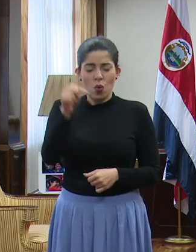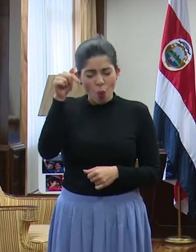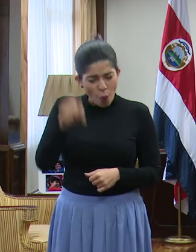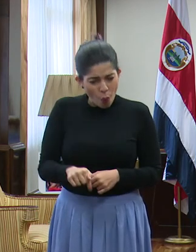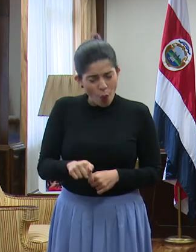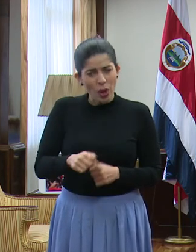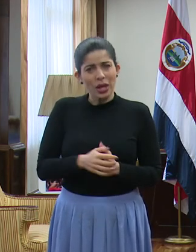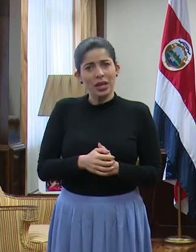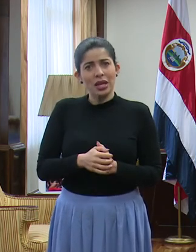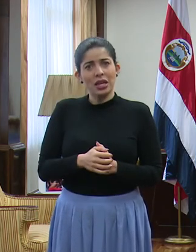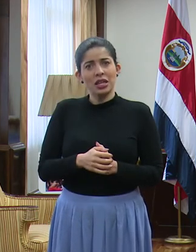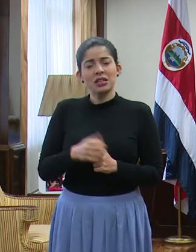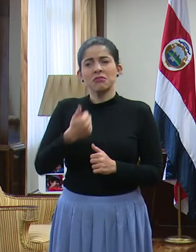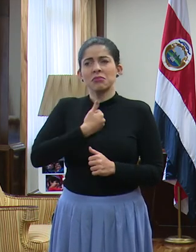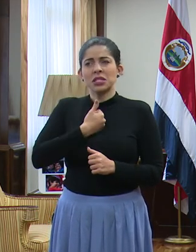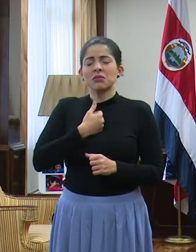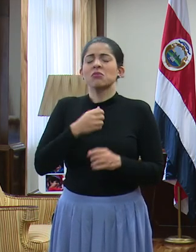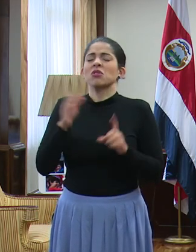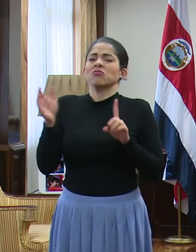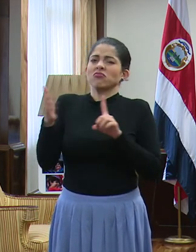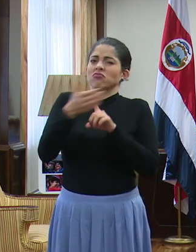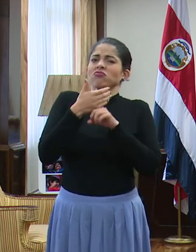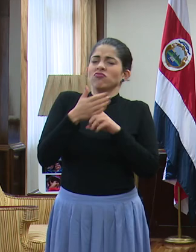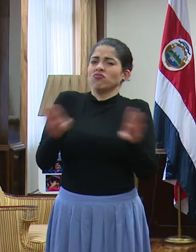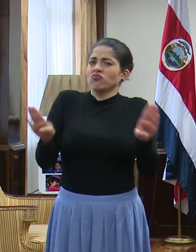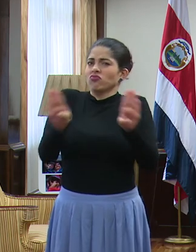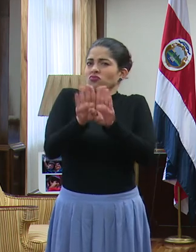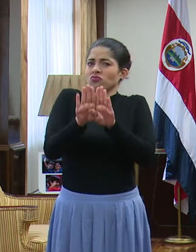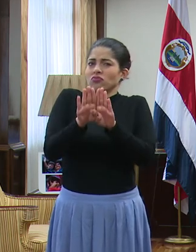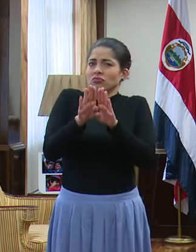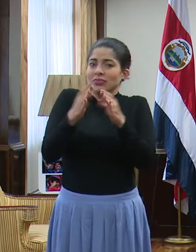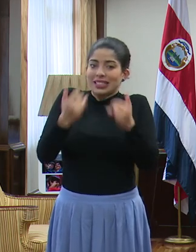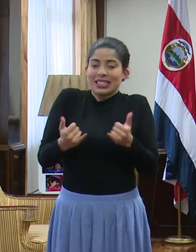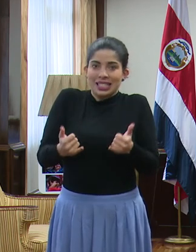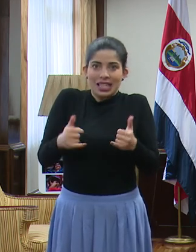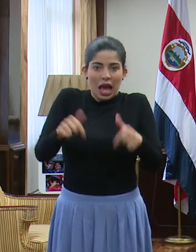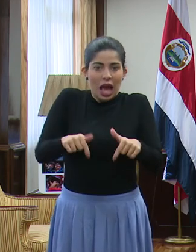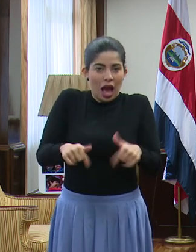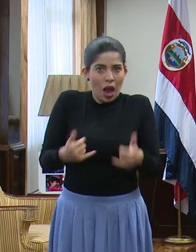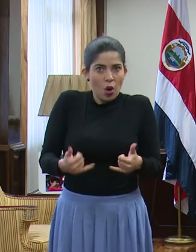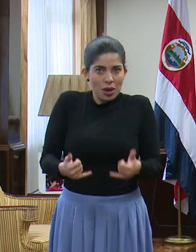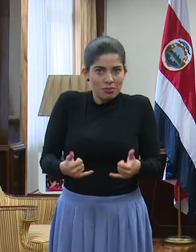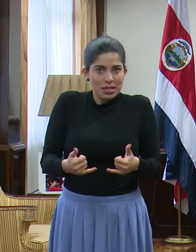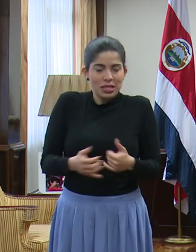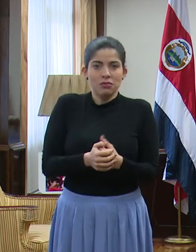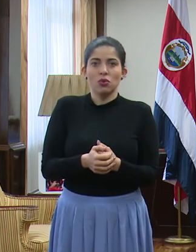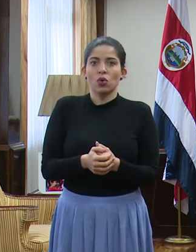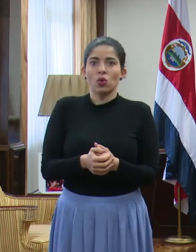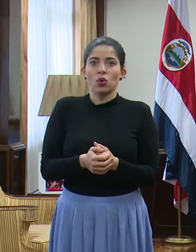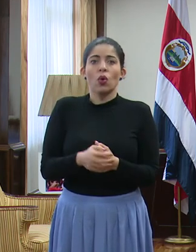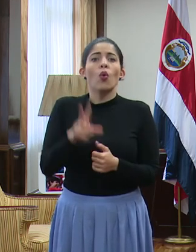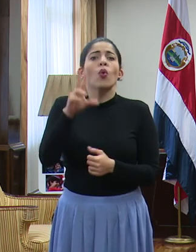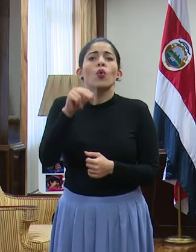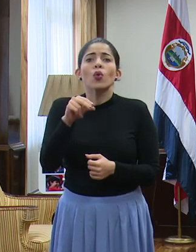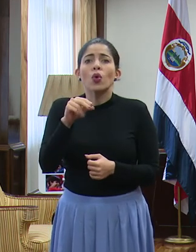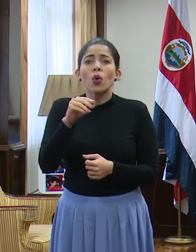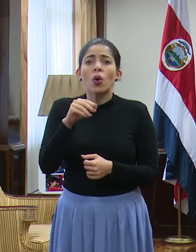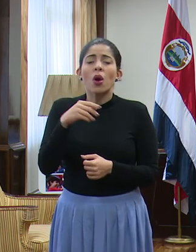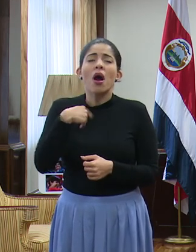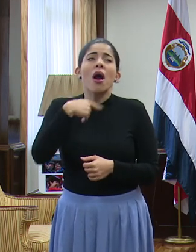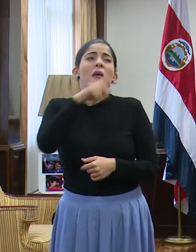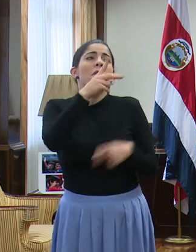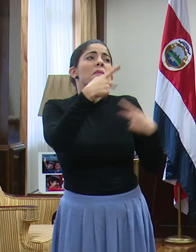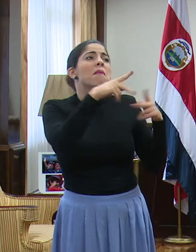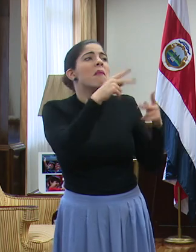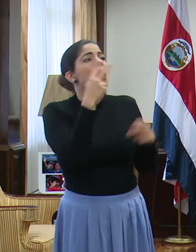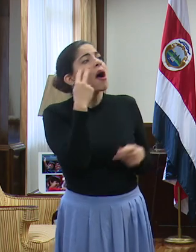hoy, y se encierre ya, aquí, ahora mismo. No es ir a la calle